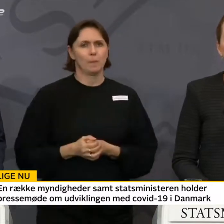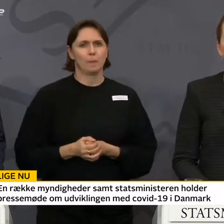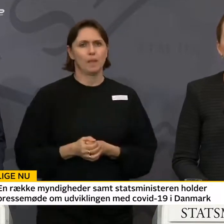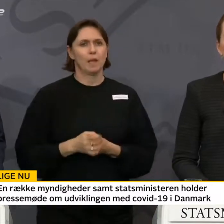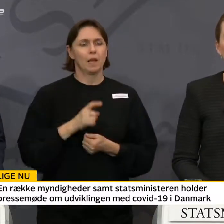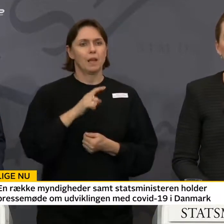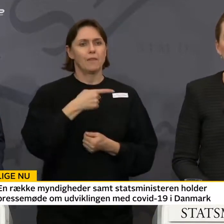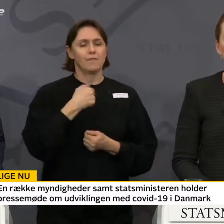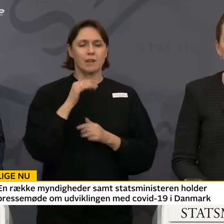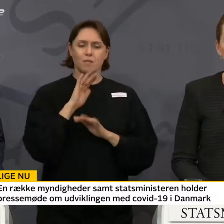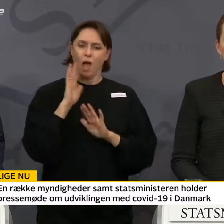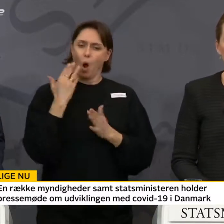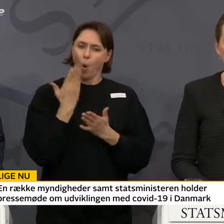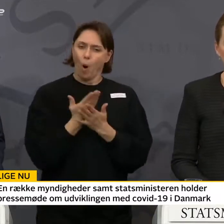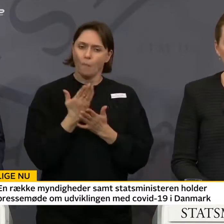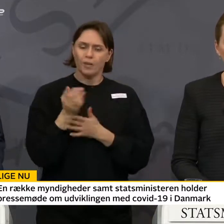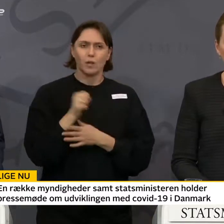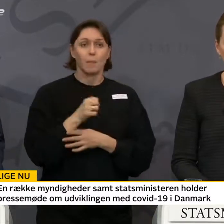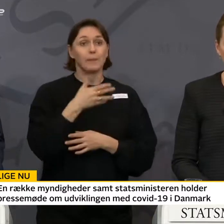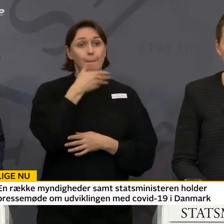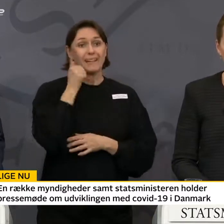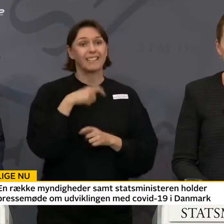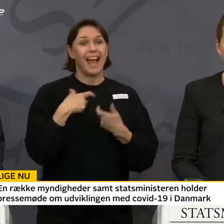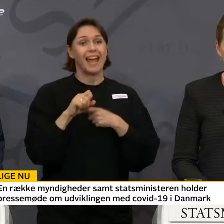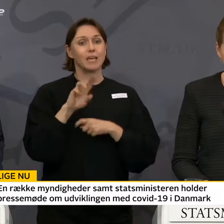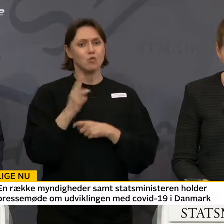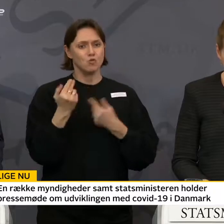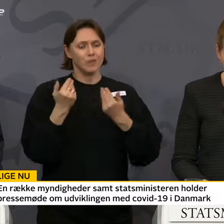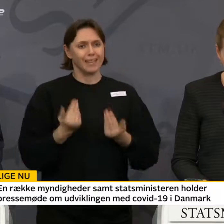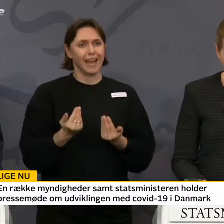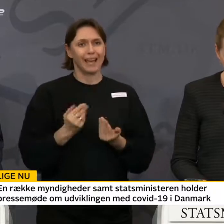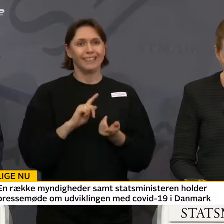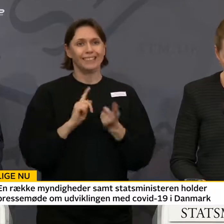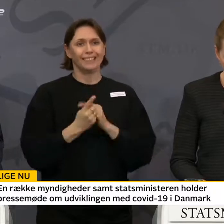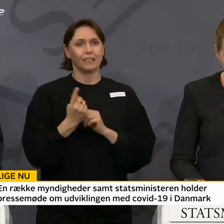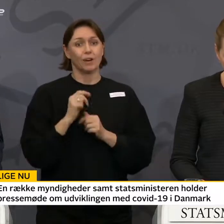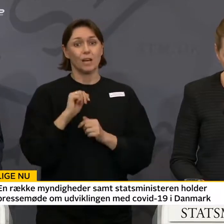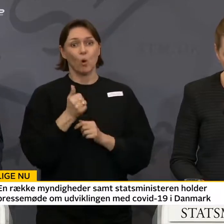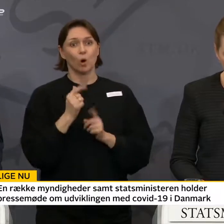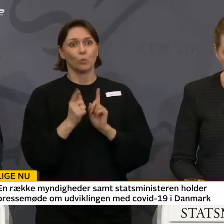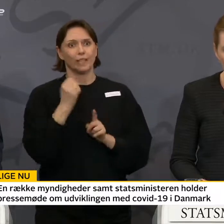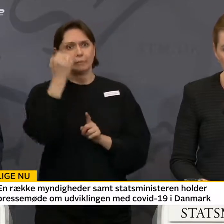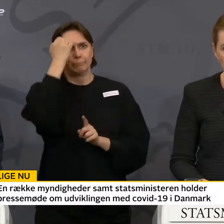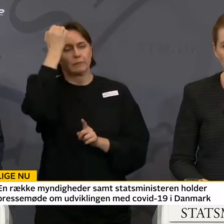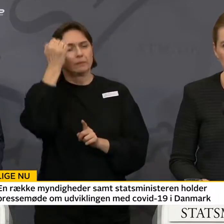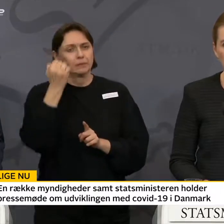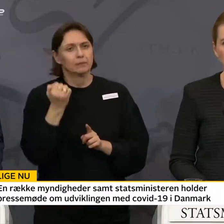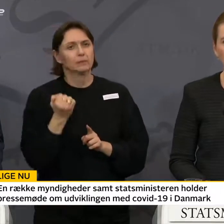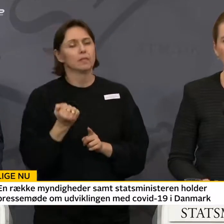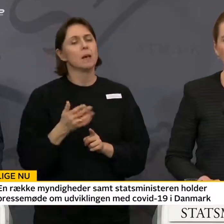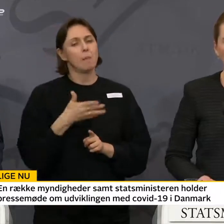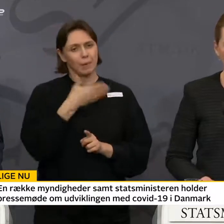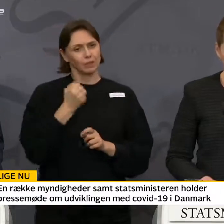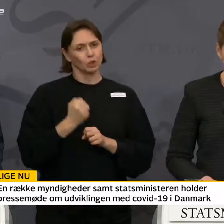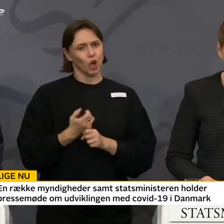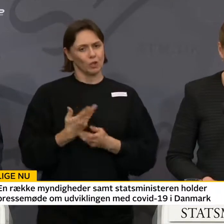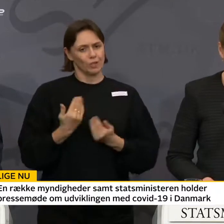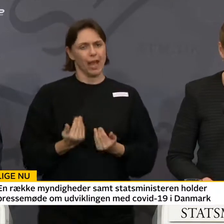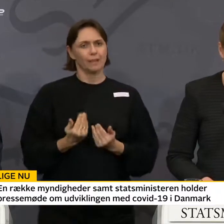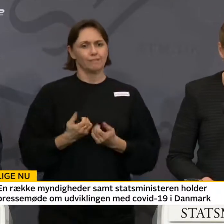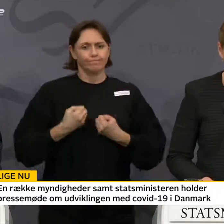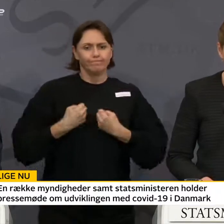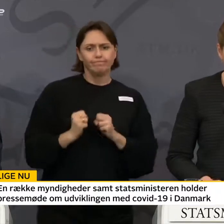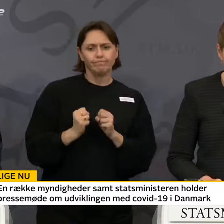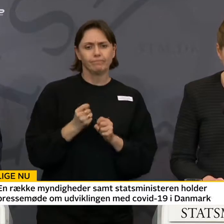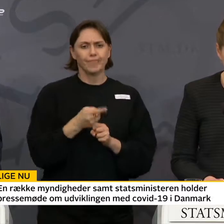vores klare overbevisning, at vi hellere skal handle i dag, end at fortryde i morgen. Vi skal sætte ind, hvor det virker,